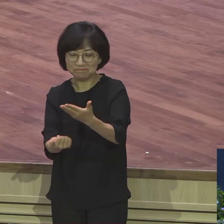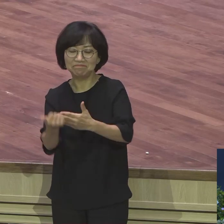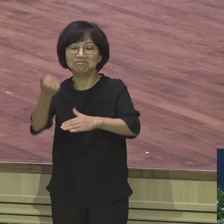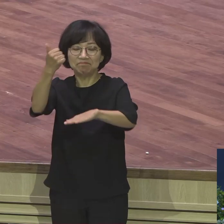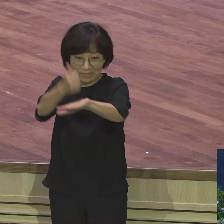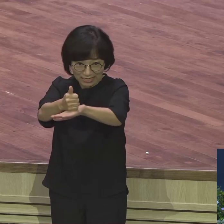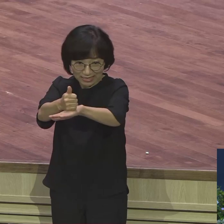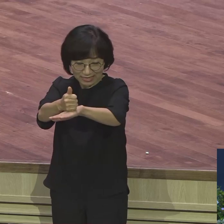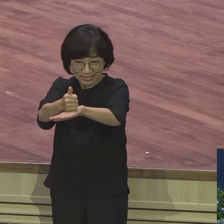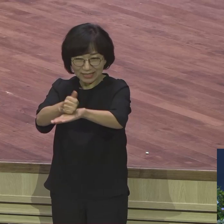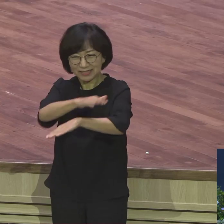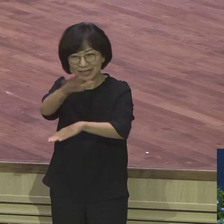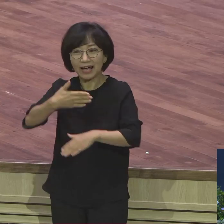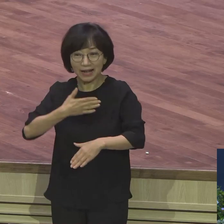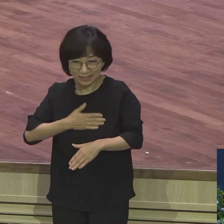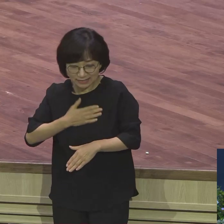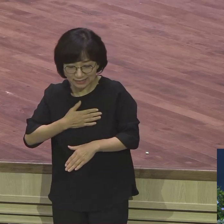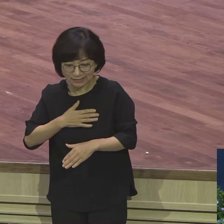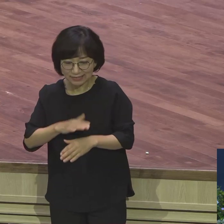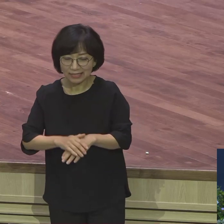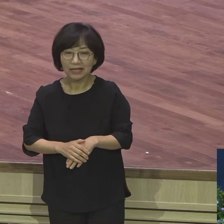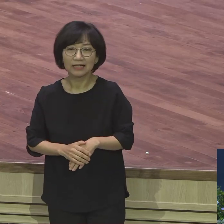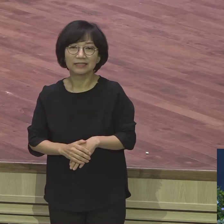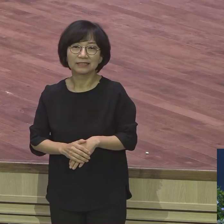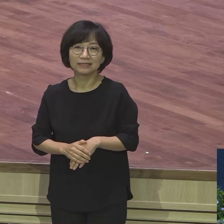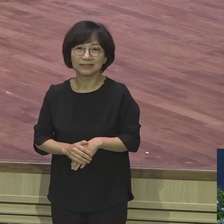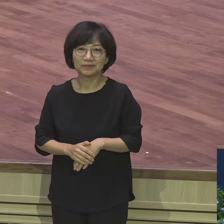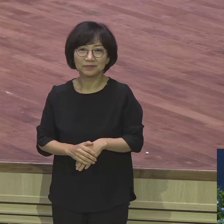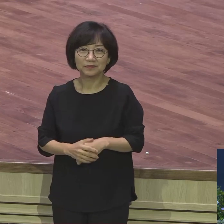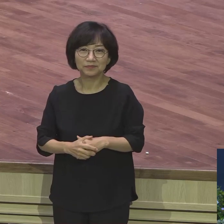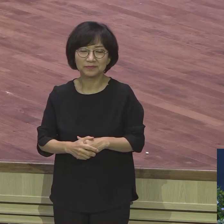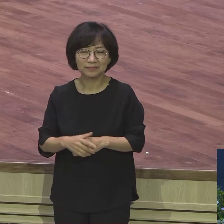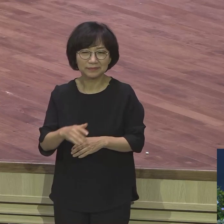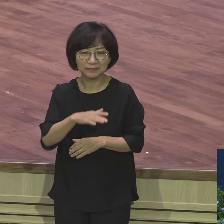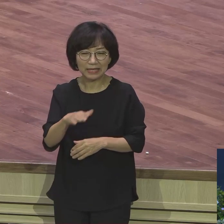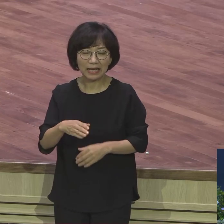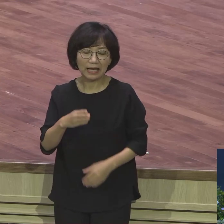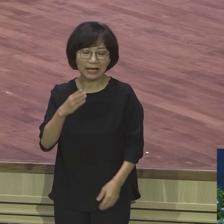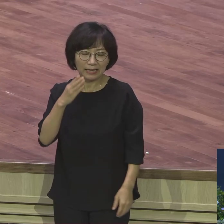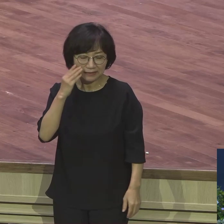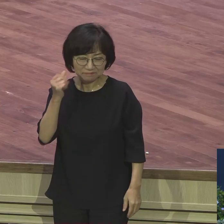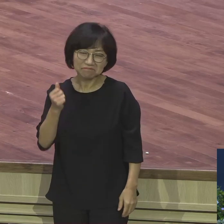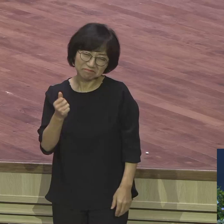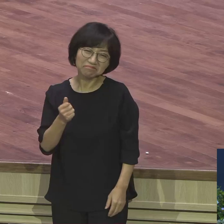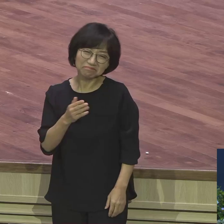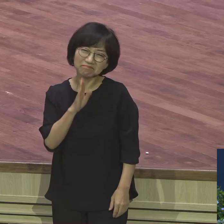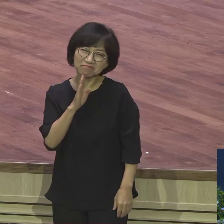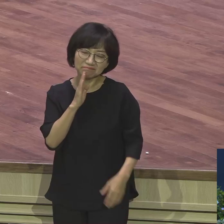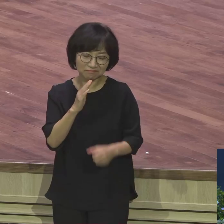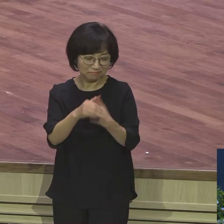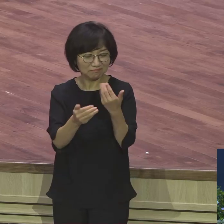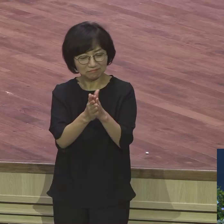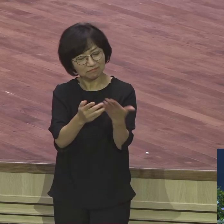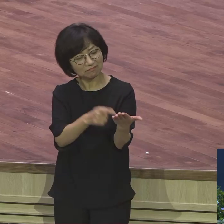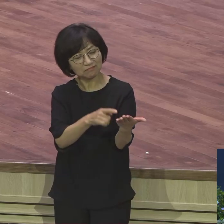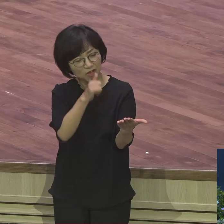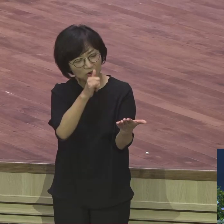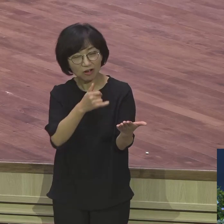형통한 삶을 살았다. 이런 걸 자연스럽게 받아들이죠. 그렇지 요셉은 참 꿈꾸는 자였고